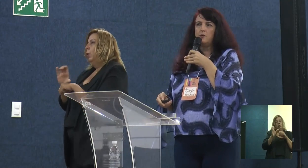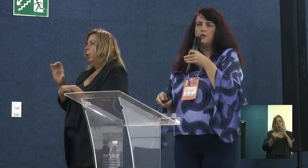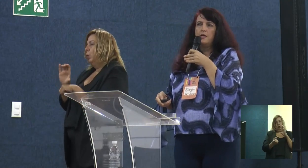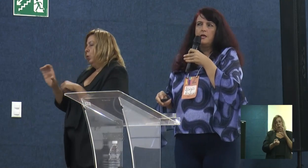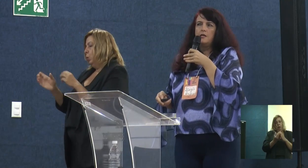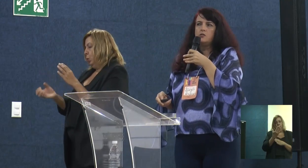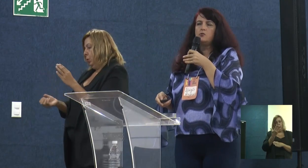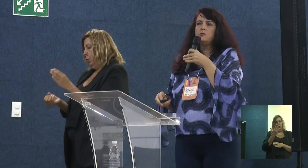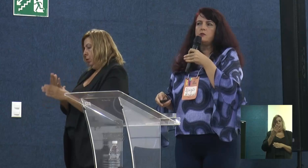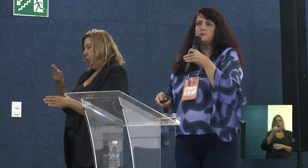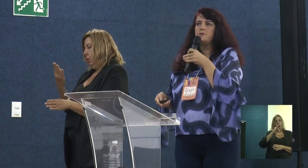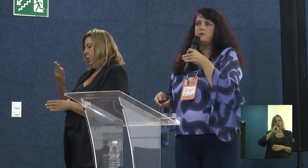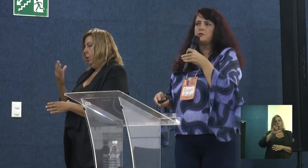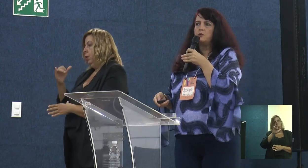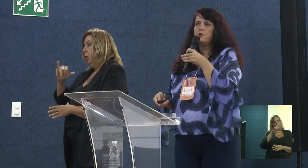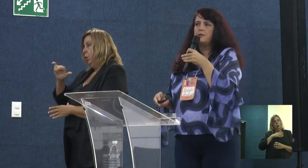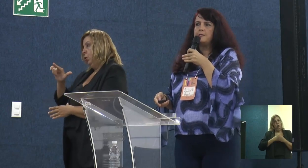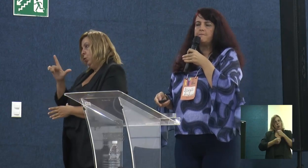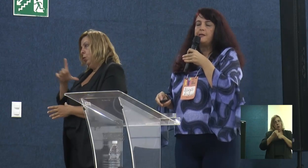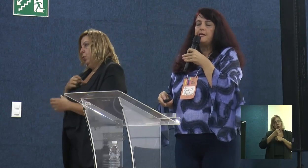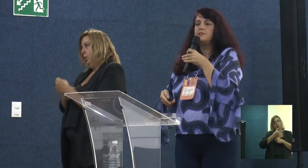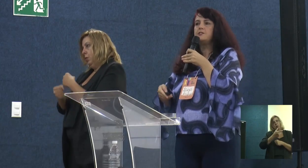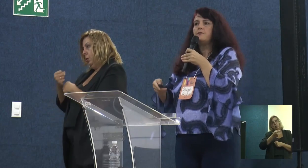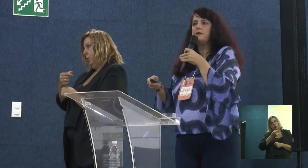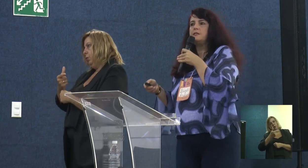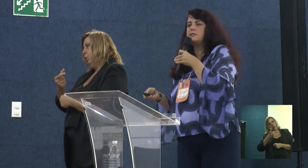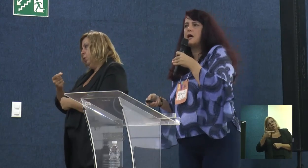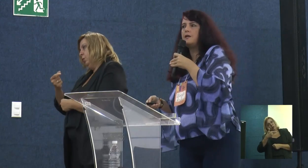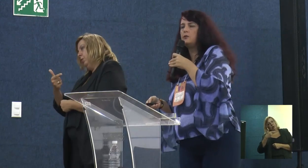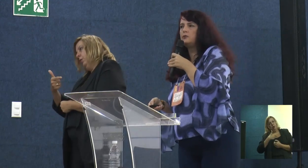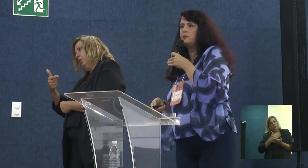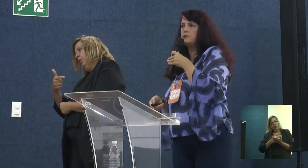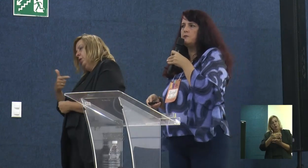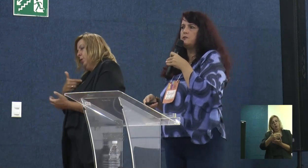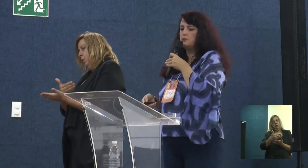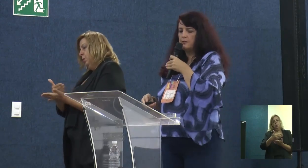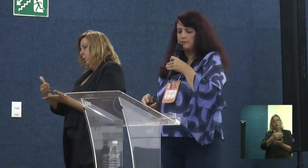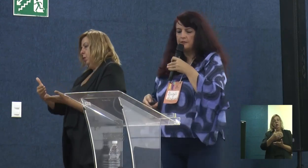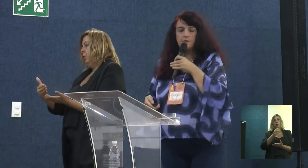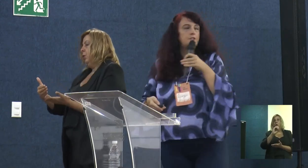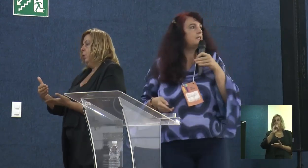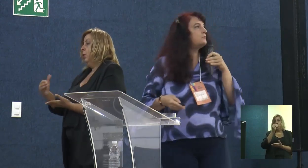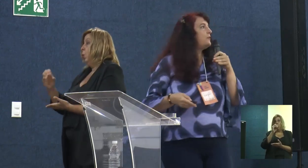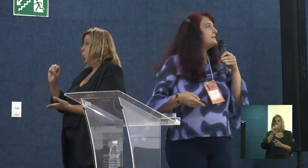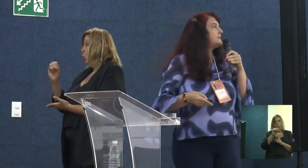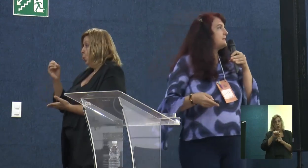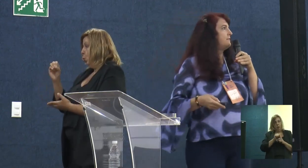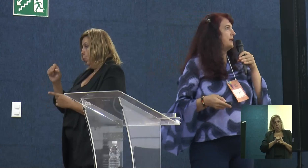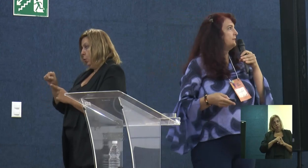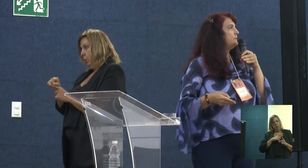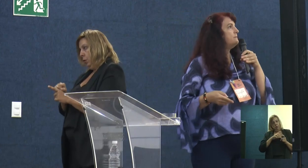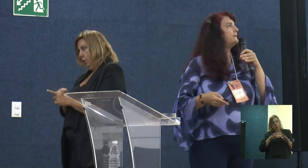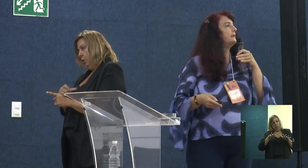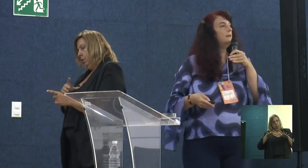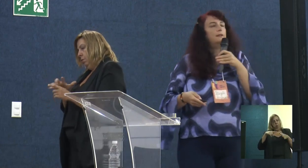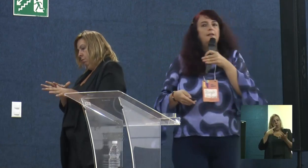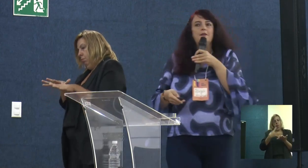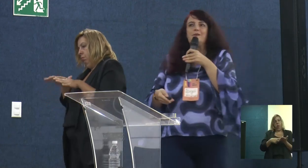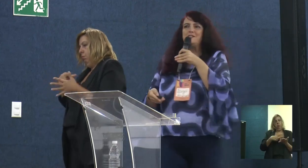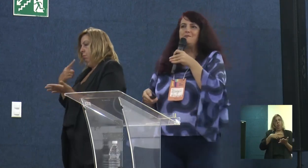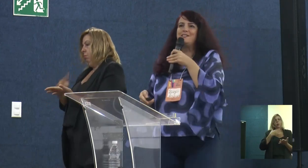lançado em junho de 2022, e a gente teve que lançar em outubro de 2022. Então, a gente fez esse evento,